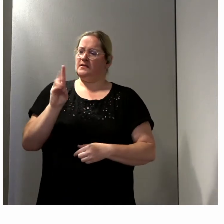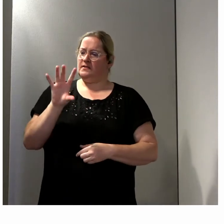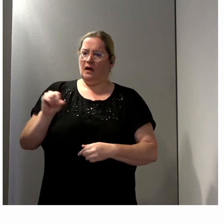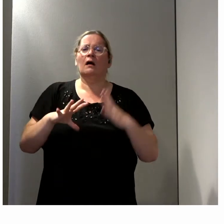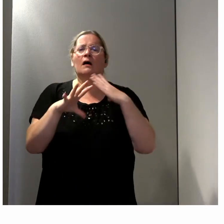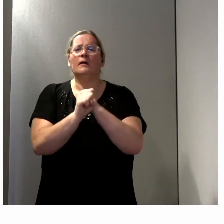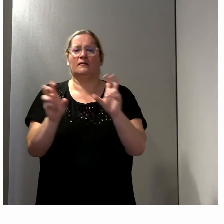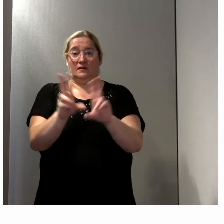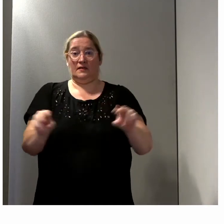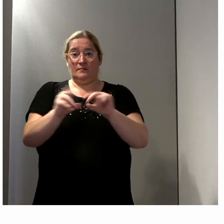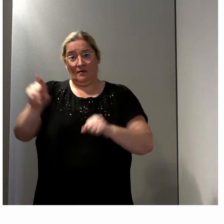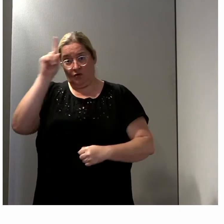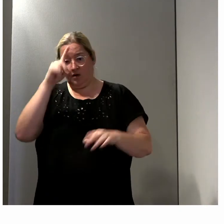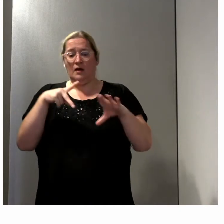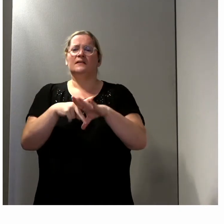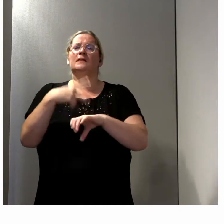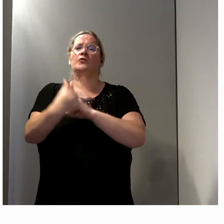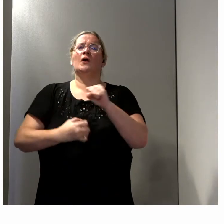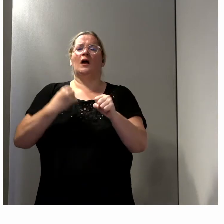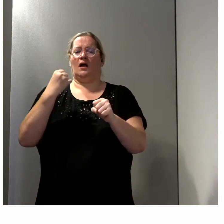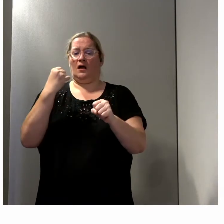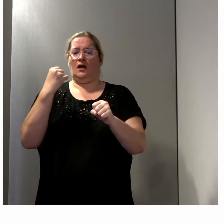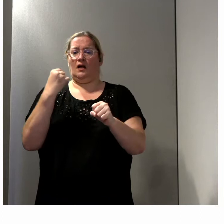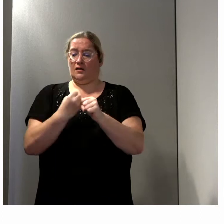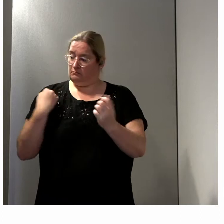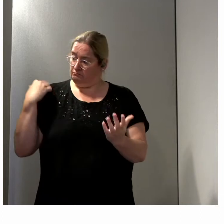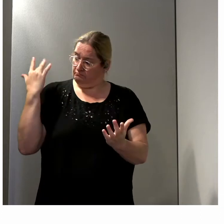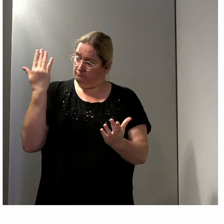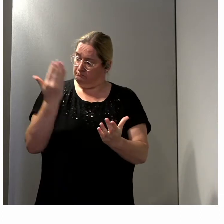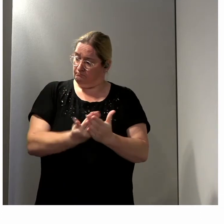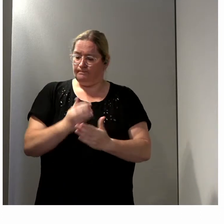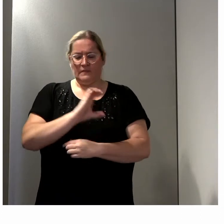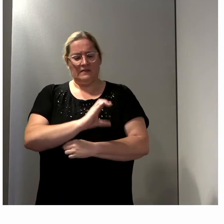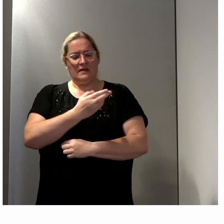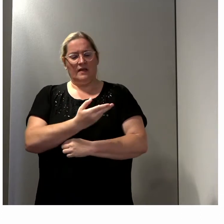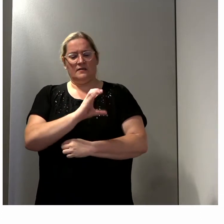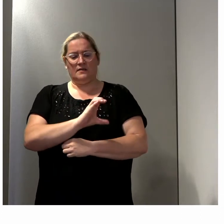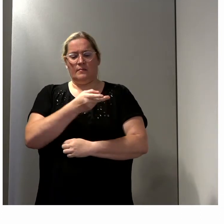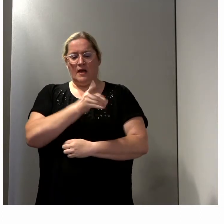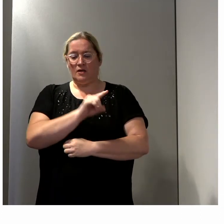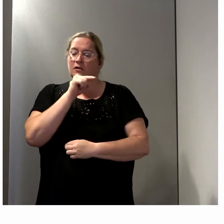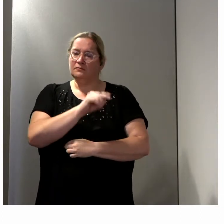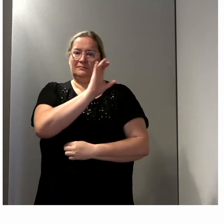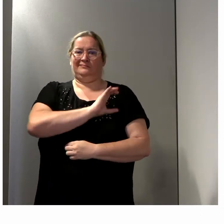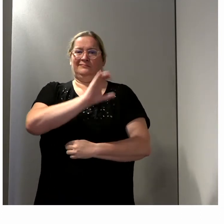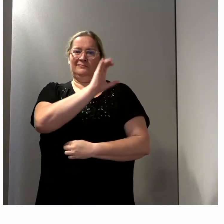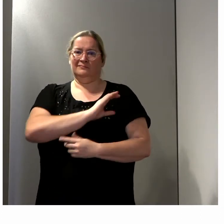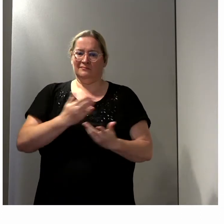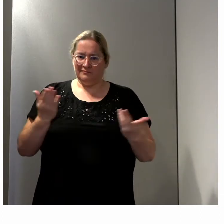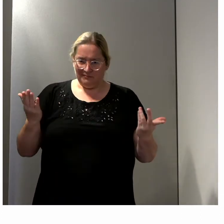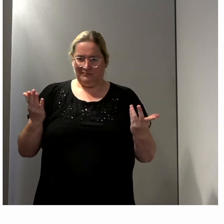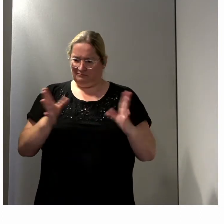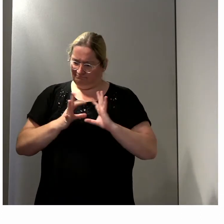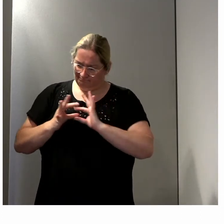parce que depuis ce début d'année, le CNCPH a fait en sorte de restaurer ou de créer des liens, s'ils n